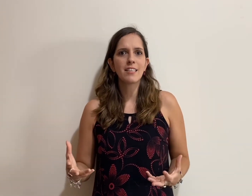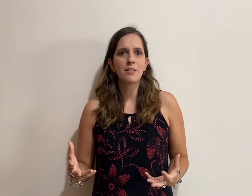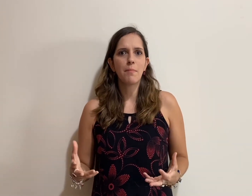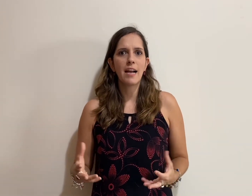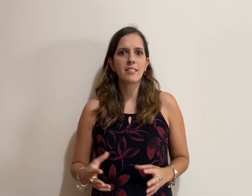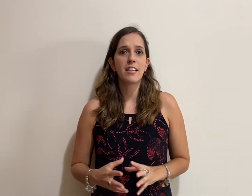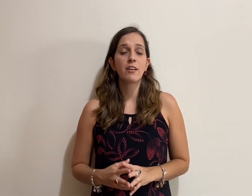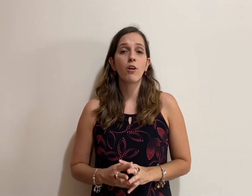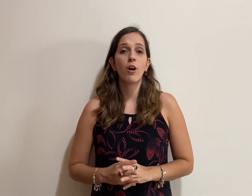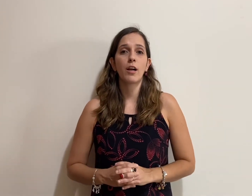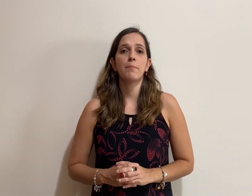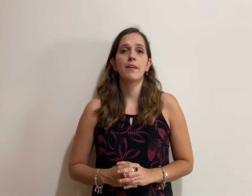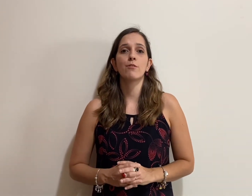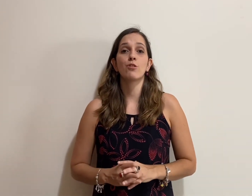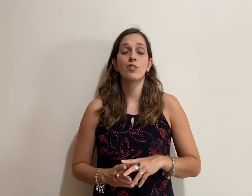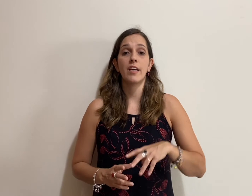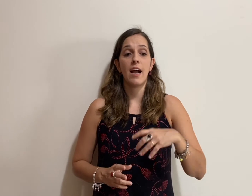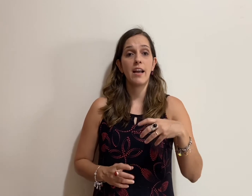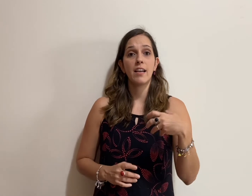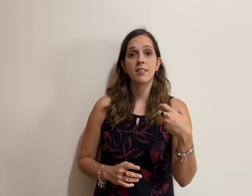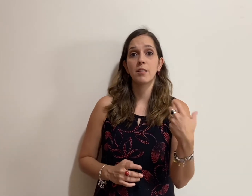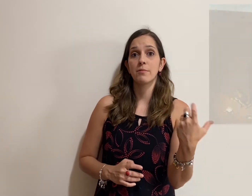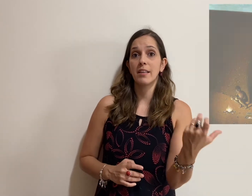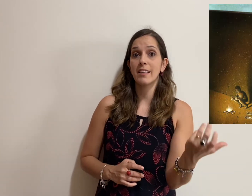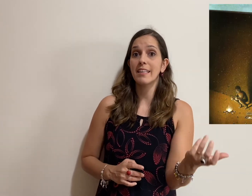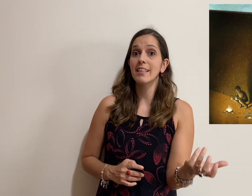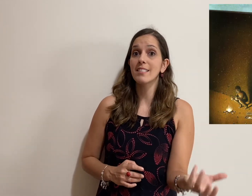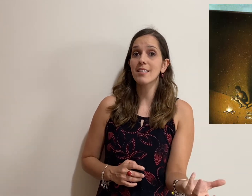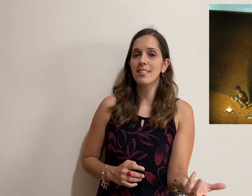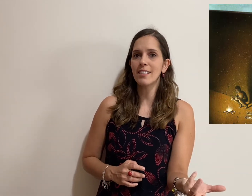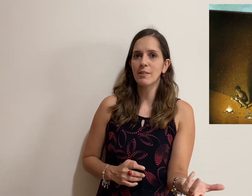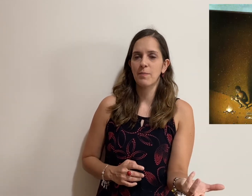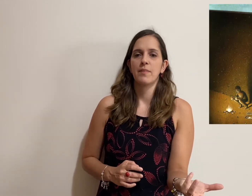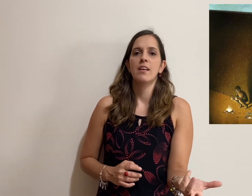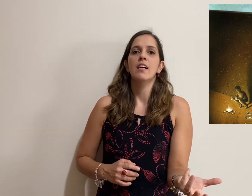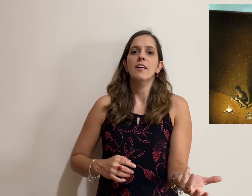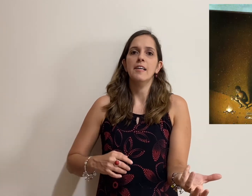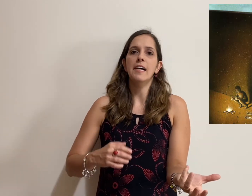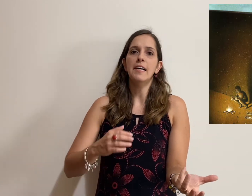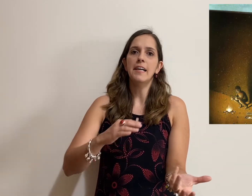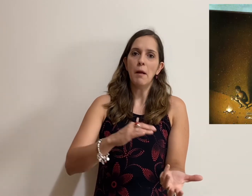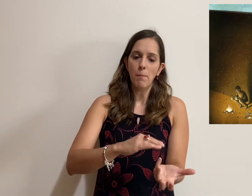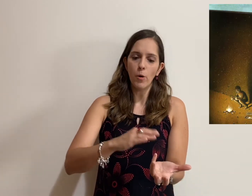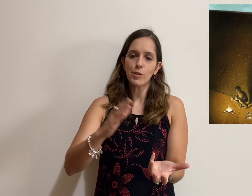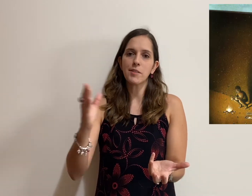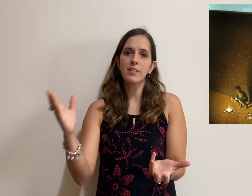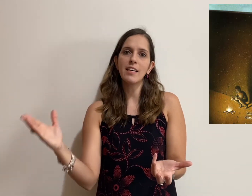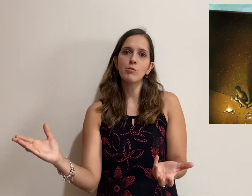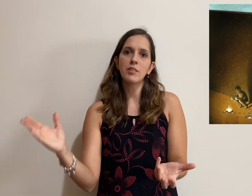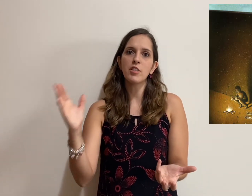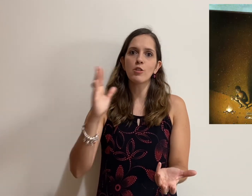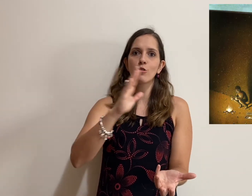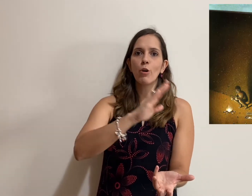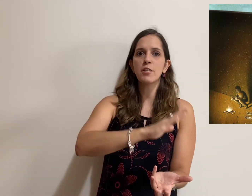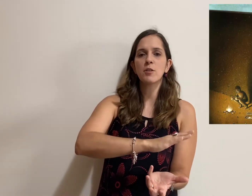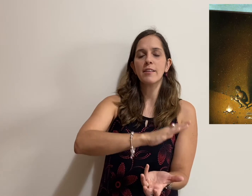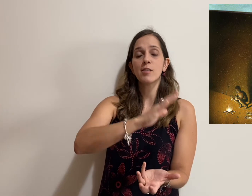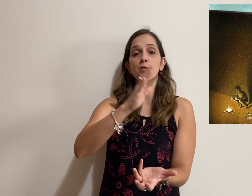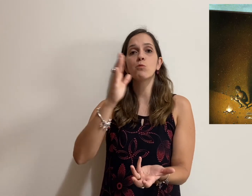imagens ele coloca para você a relação da criança, né? Mostrando essas duas